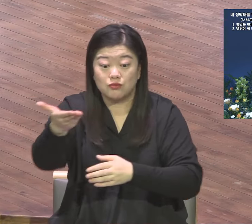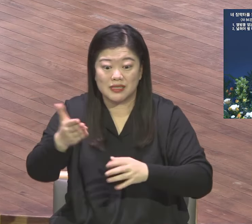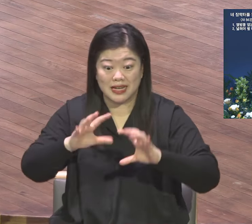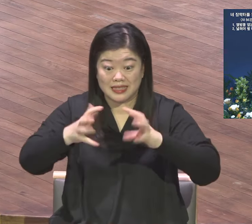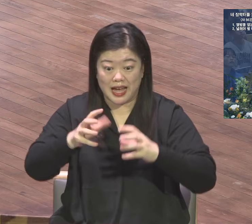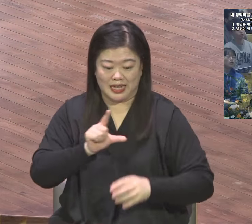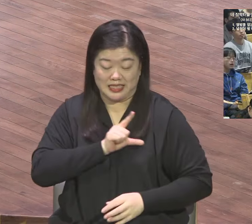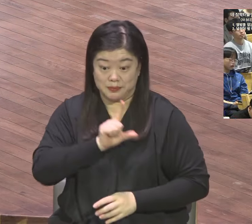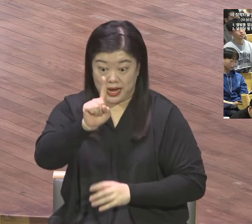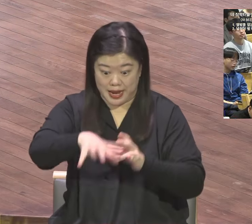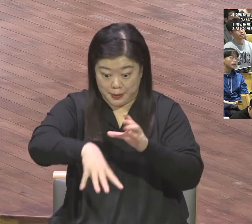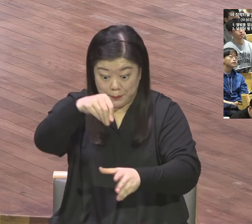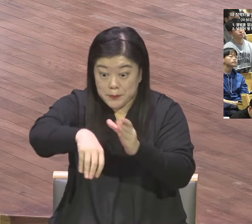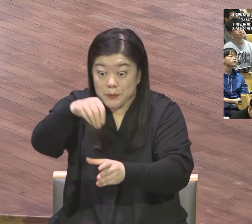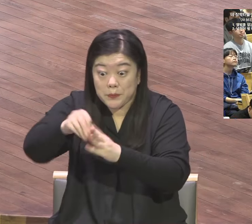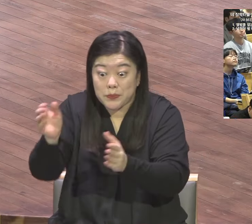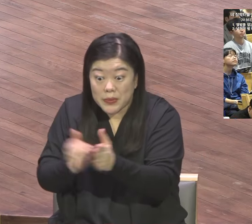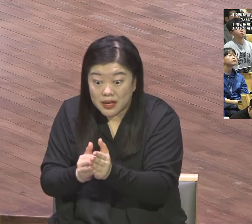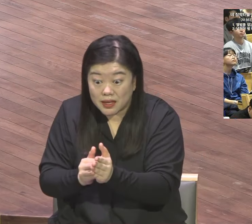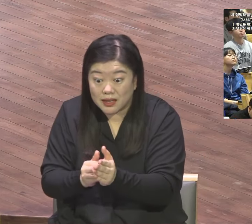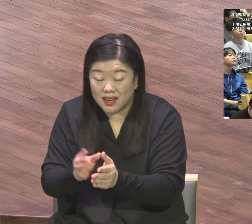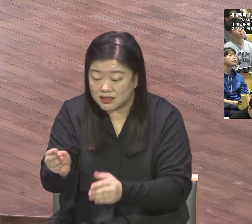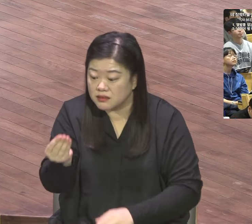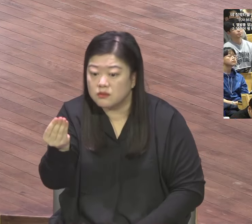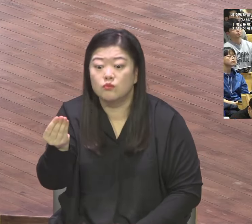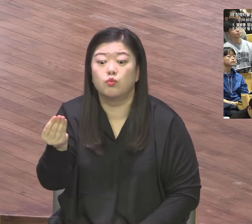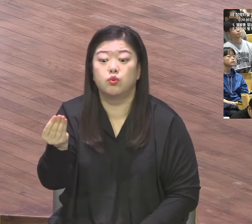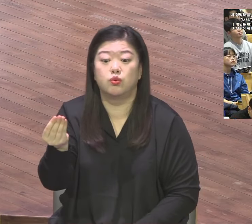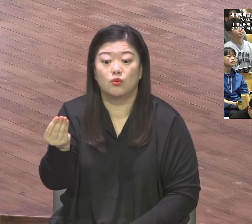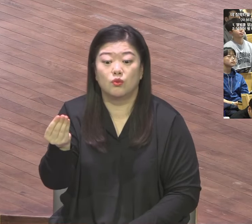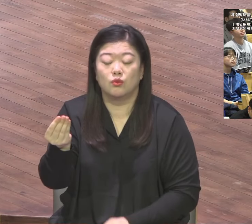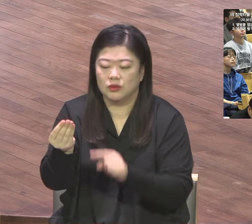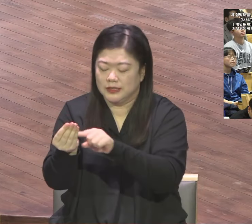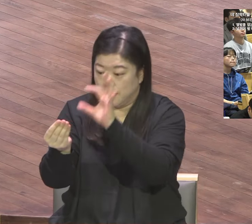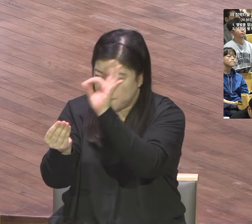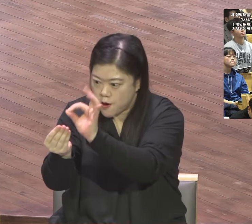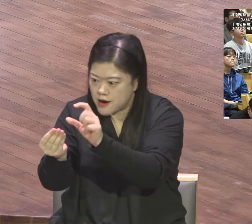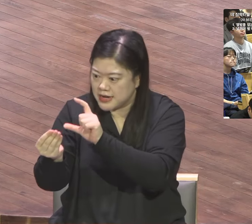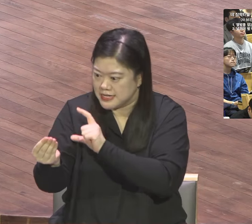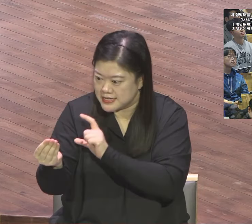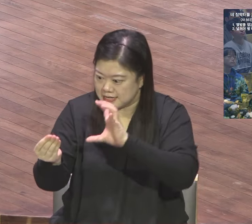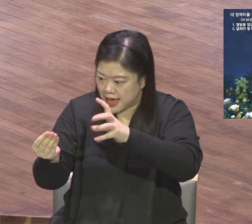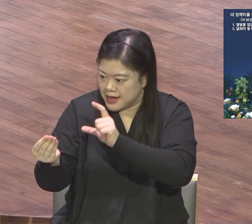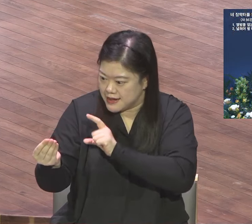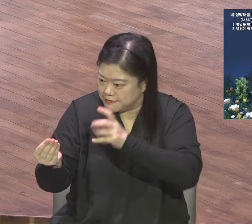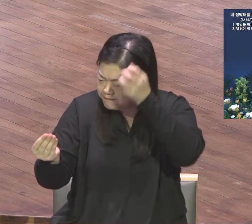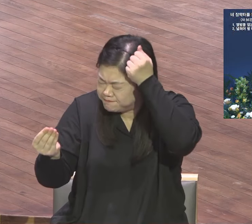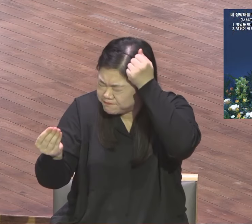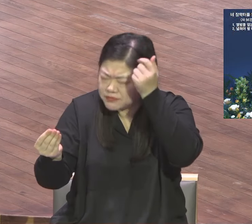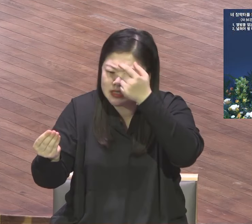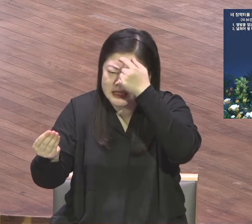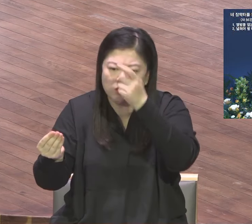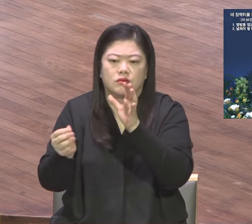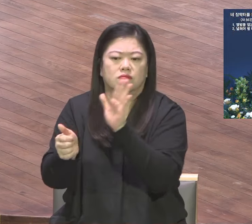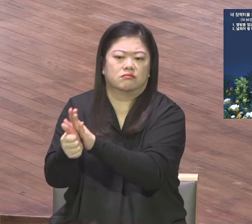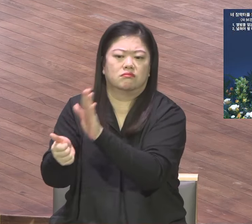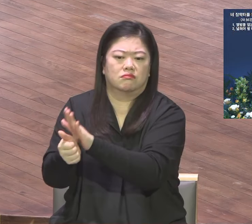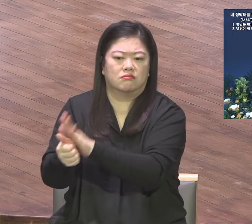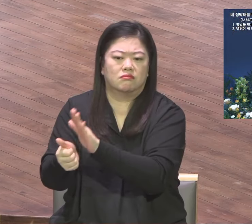조업사사 특별히 이삼필 경제는 하나님께서 주시는 창조적 지혜로부터 임하게 되어있어요